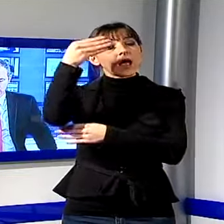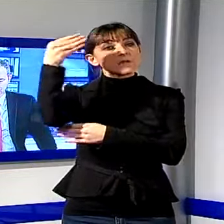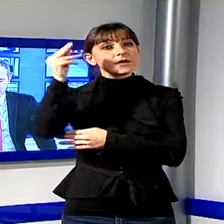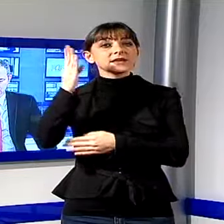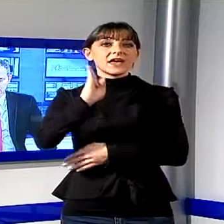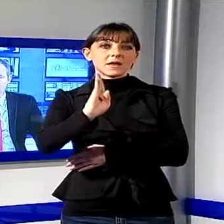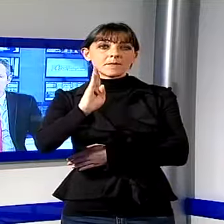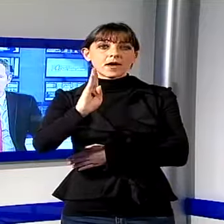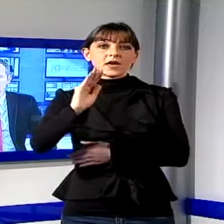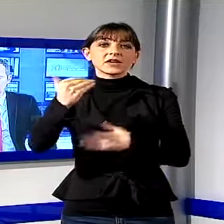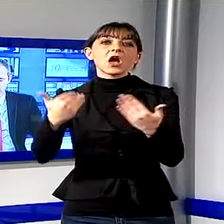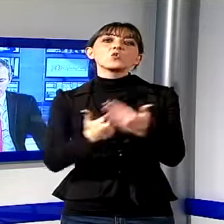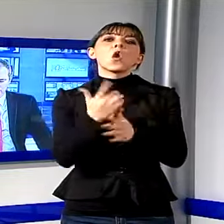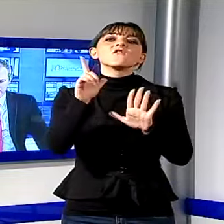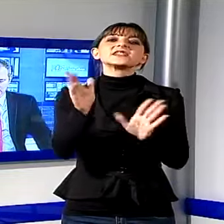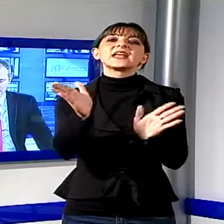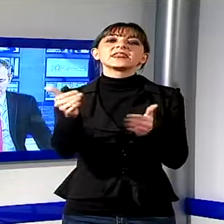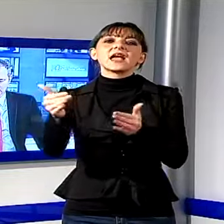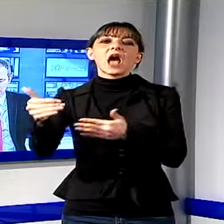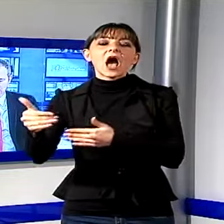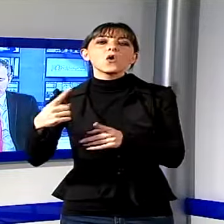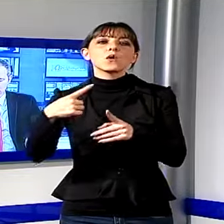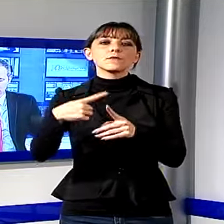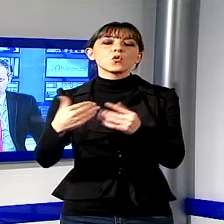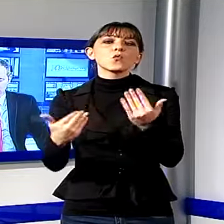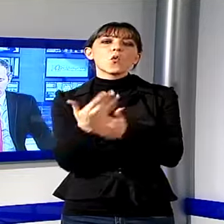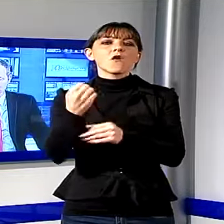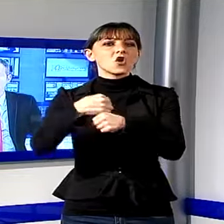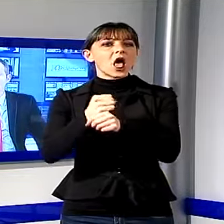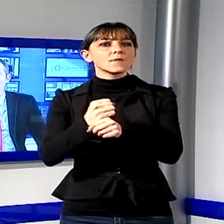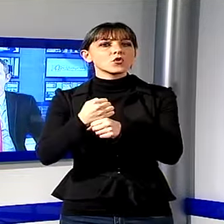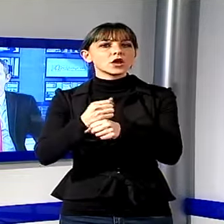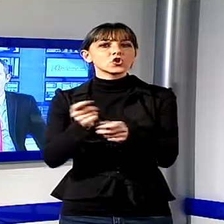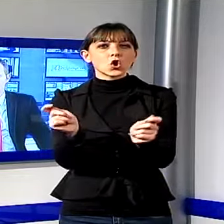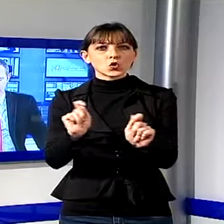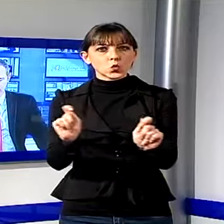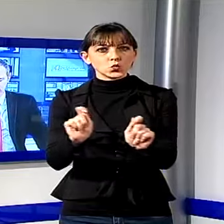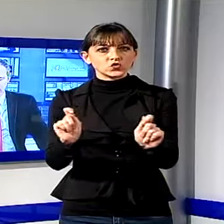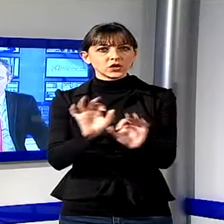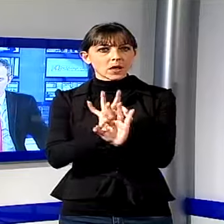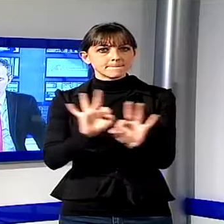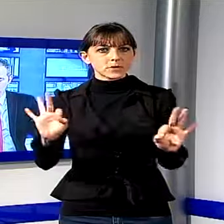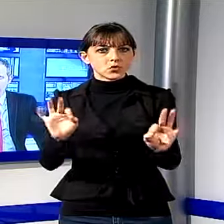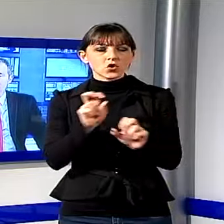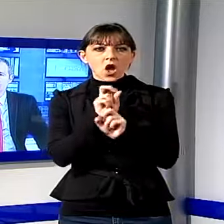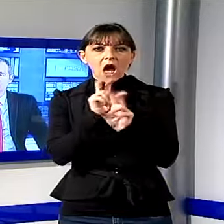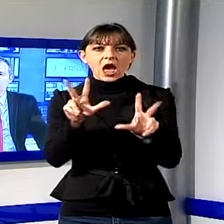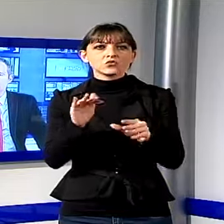dal Presidente della provincia Stefano Baccelli e dall'assessore provinciale alla pubblica istruzione Mario Regoli. I lavori partiranno a